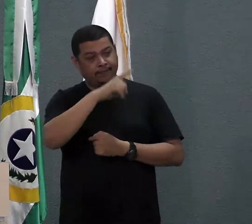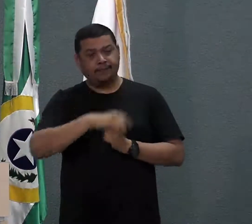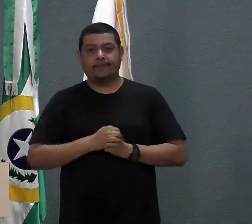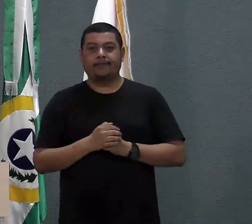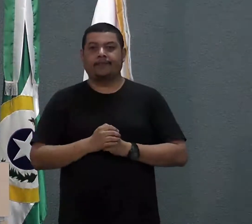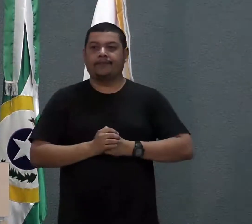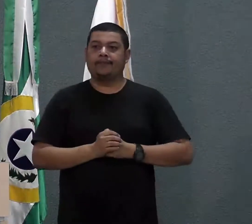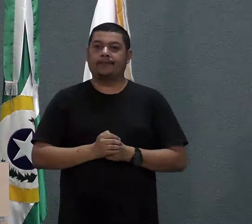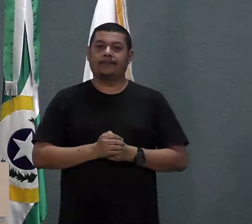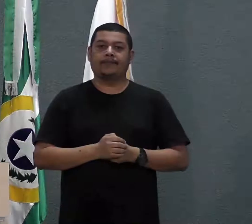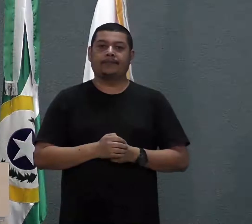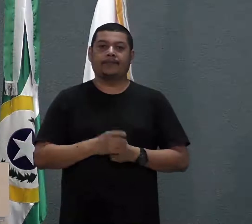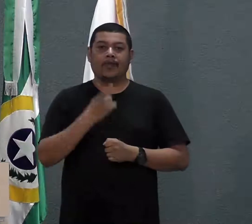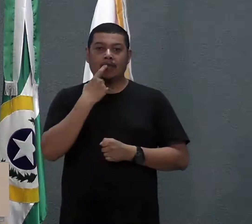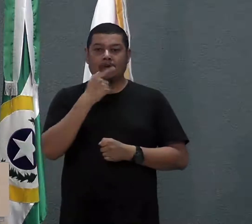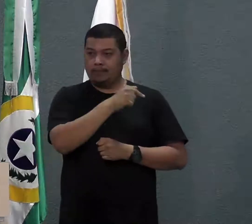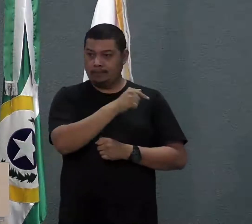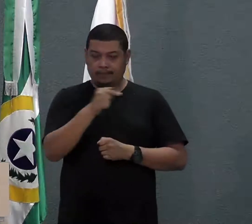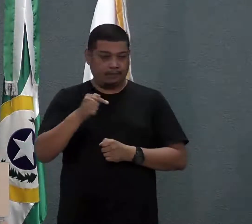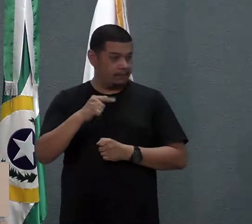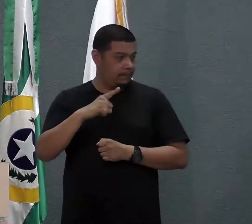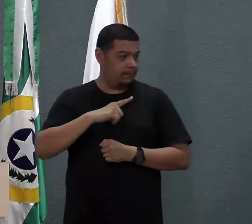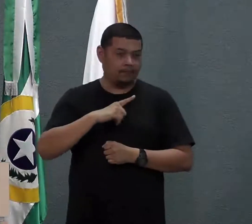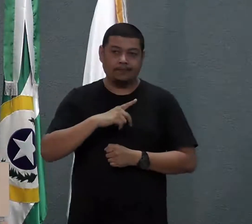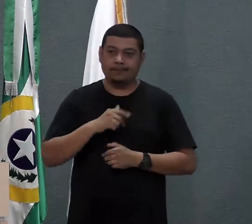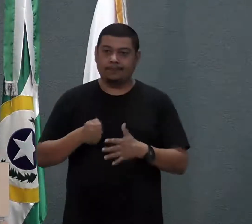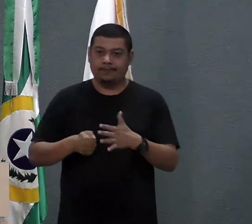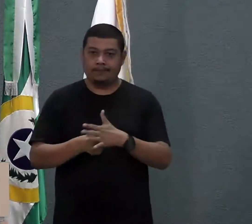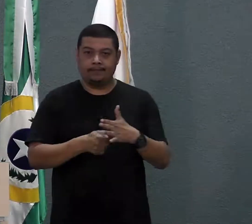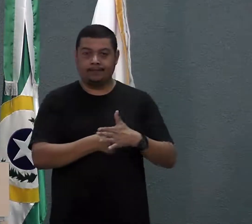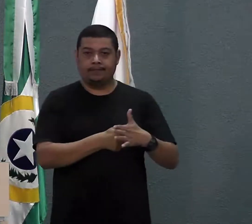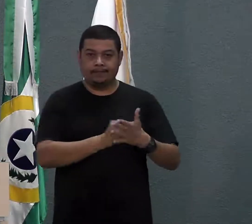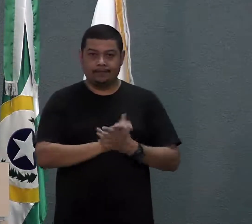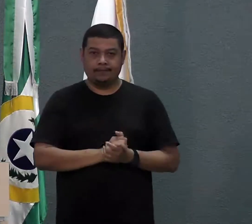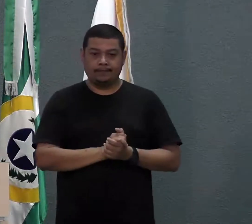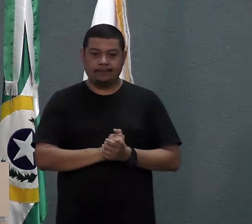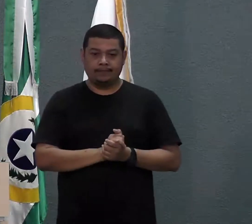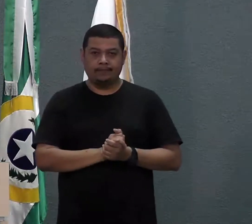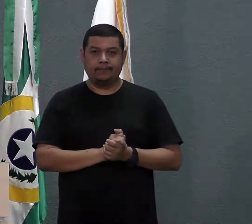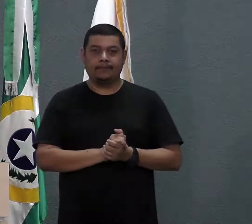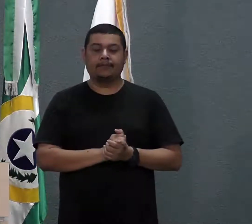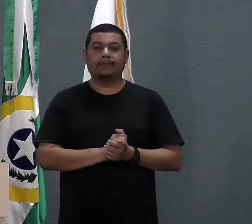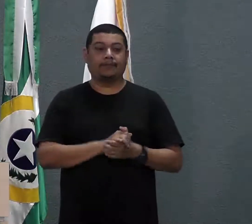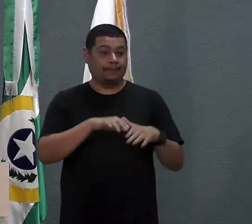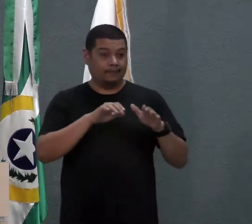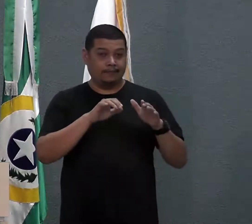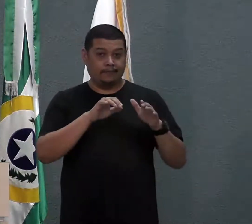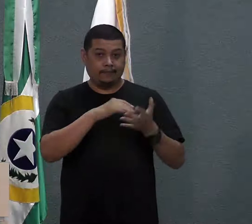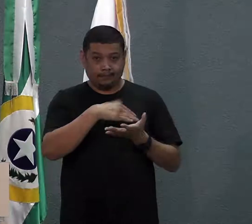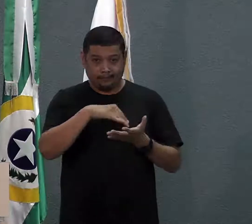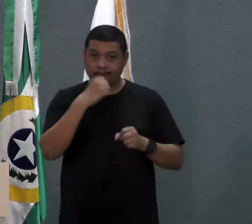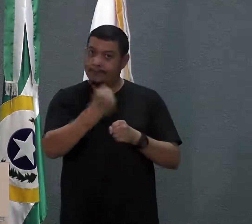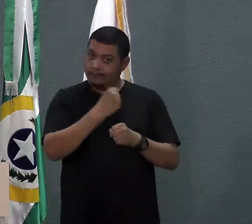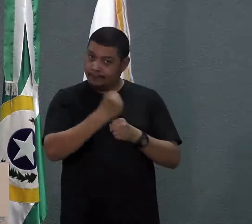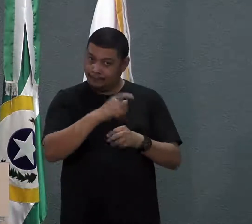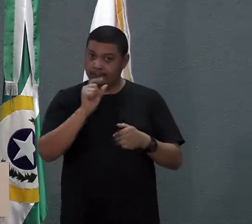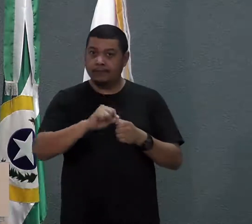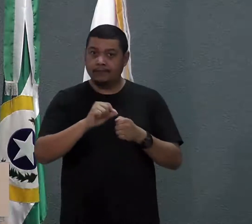Semana que vem estaremos fazendo, presidente, a indicação para a Secretaria de Obra providenciar